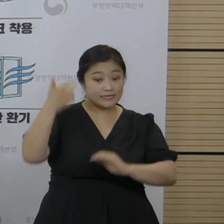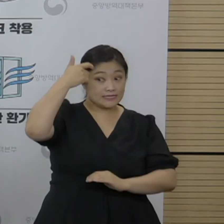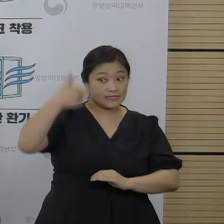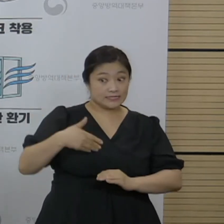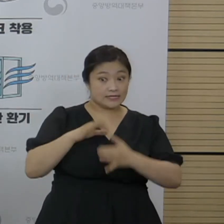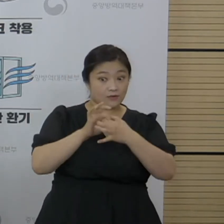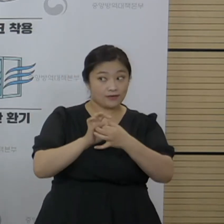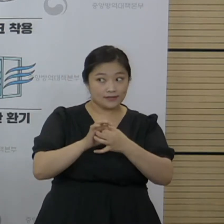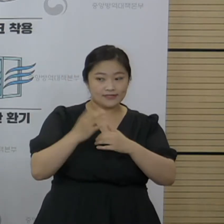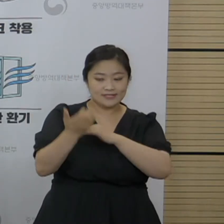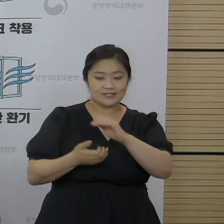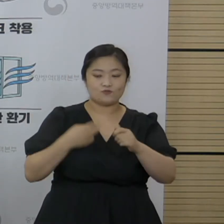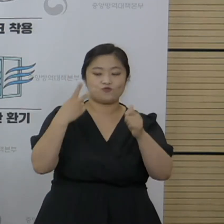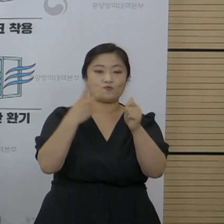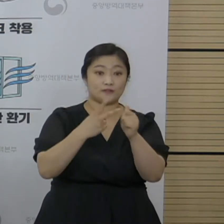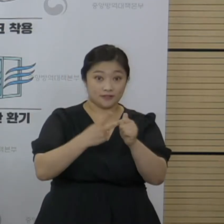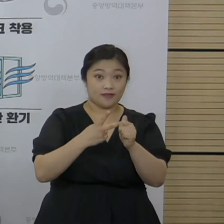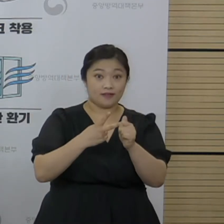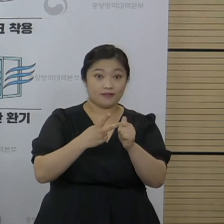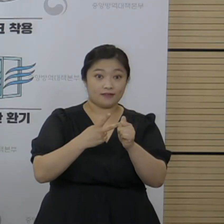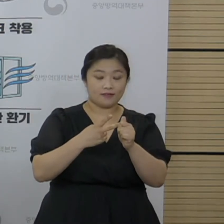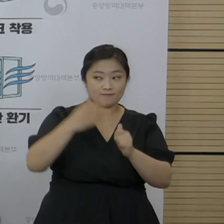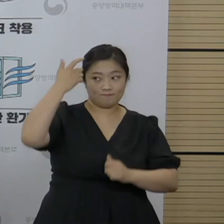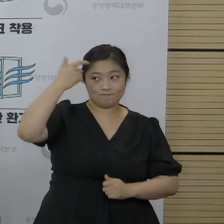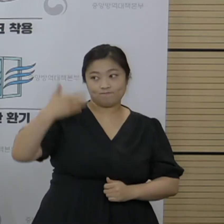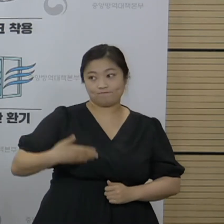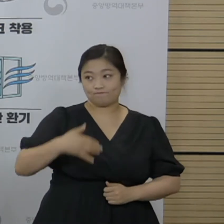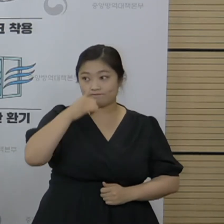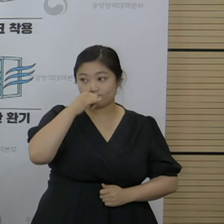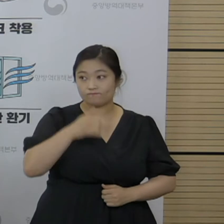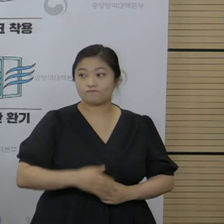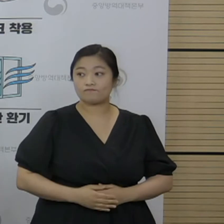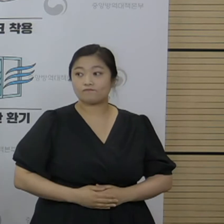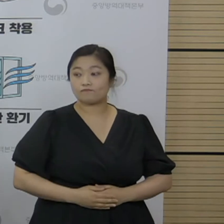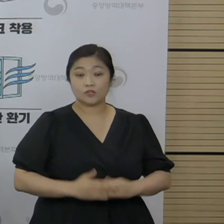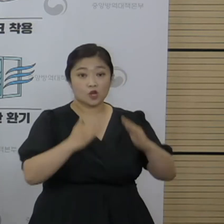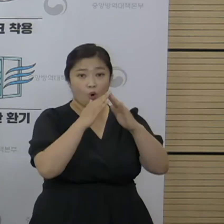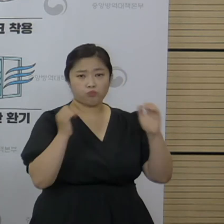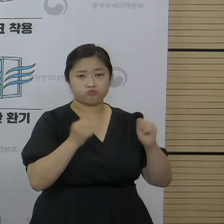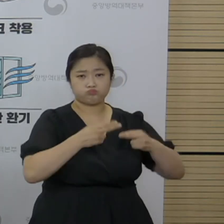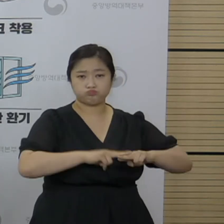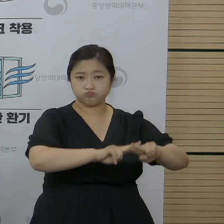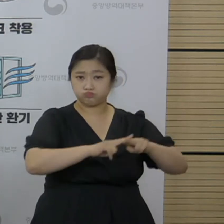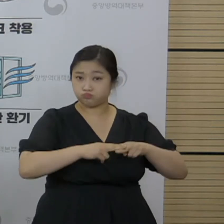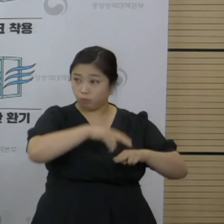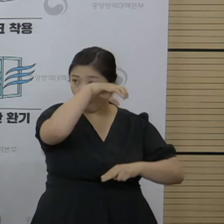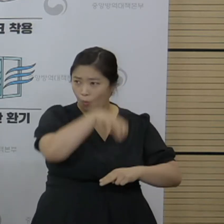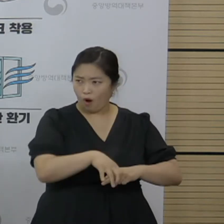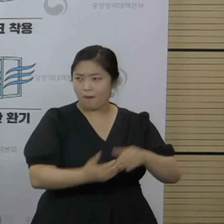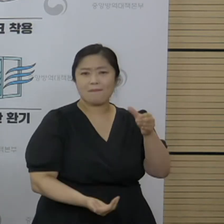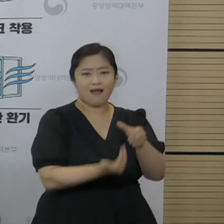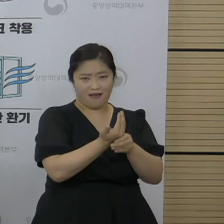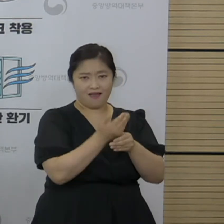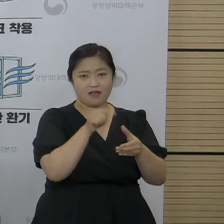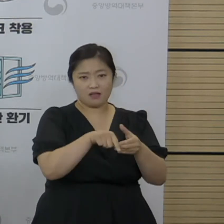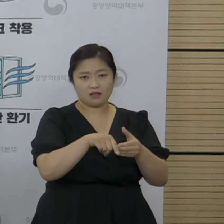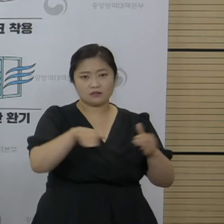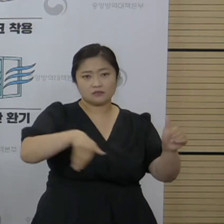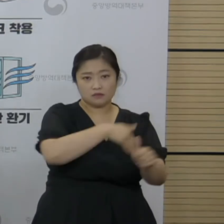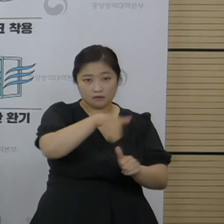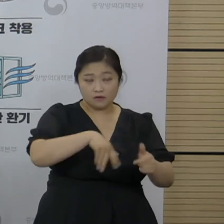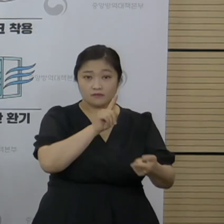관련되어서 사전 질의 두 번째로 보내준 질문이 있습니다. 전북 남원에서 발생한 감염 상황과